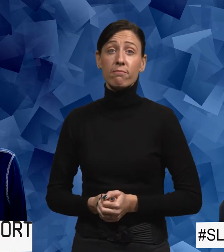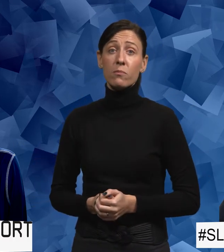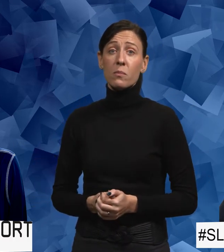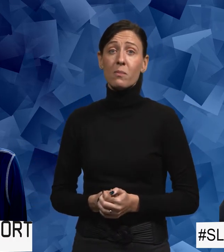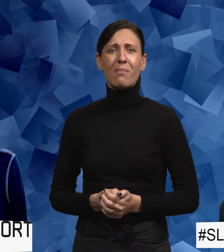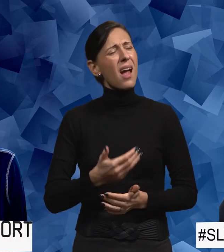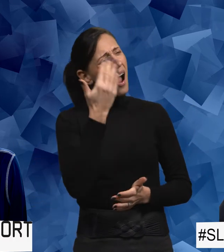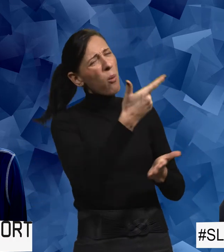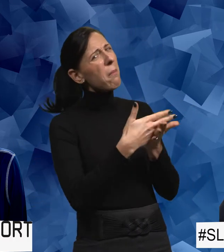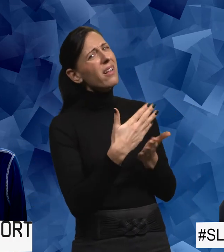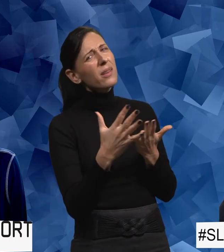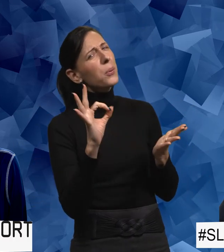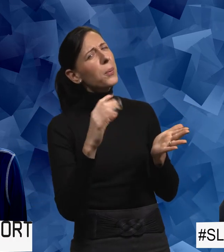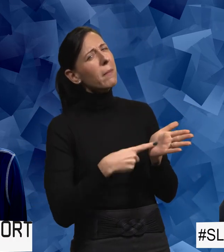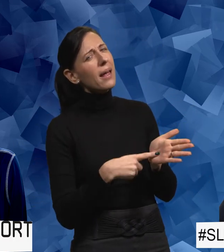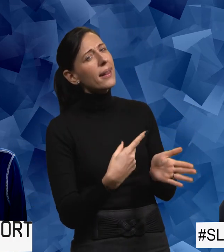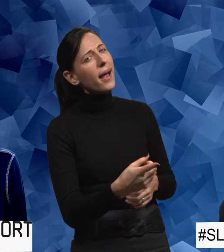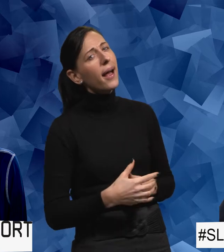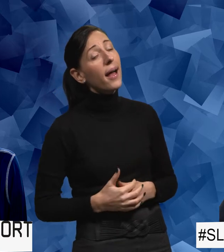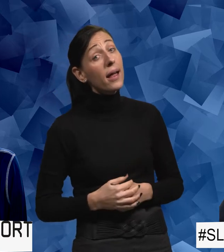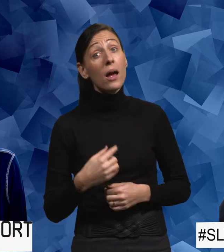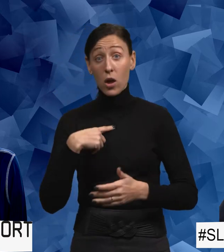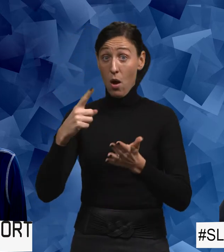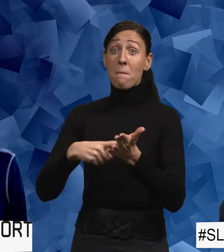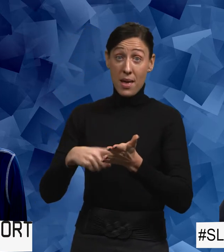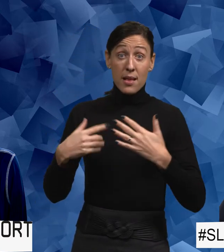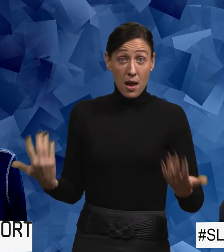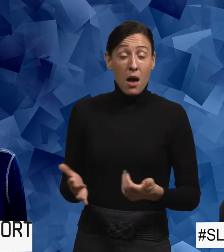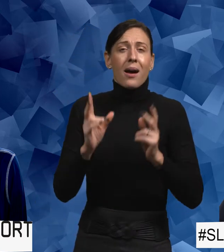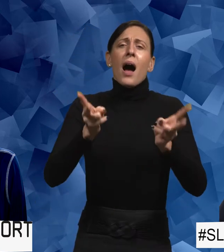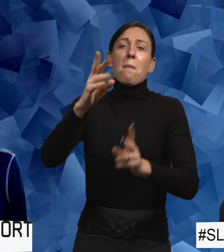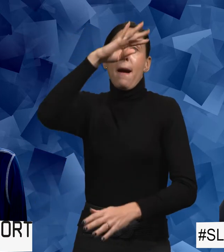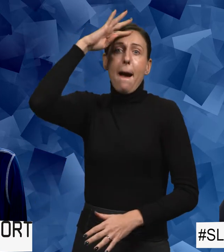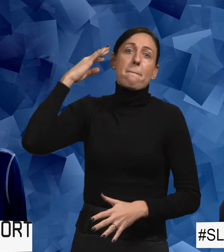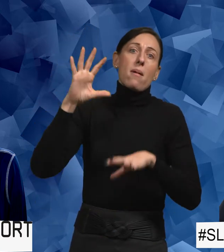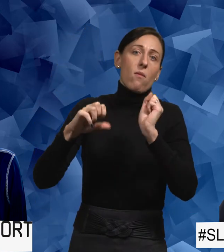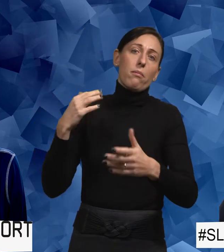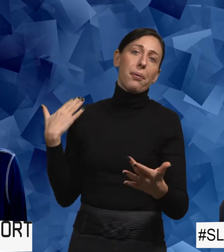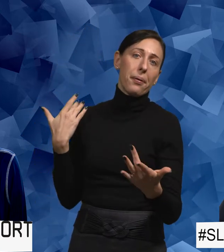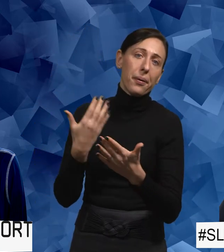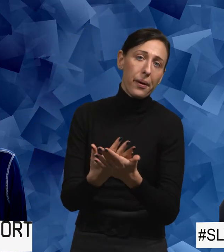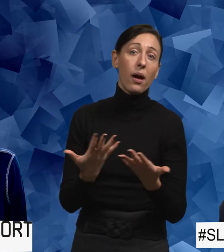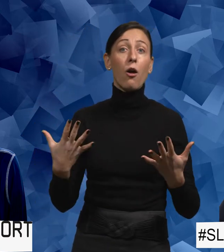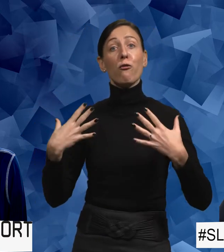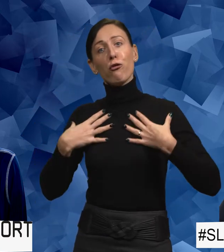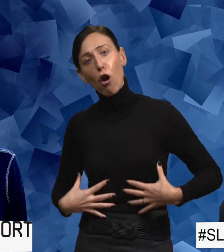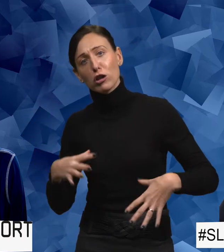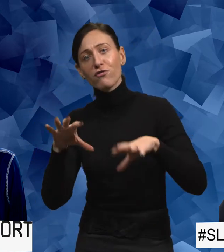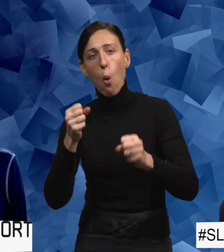enkelt. Kan du berätta hur du menar då? Jag menar så här alltså samma gamla våld. är liksom det fysiska